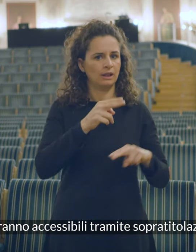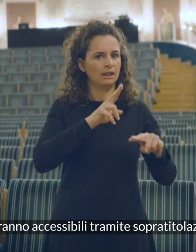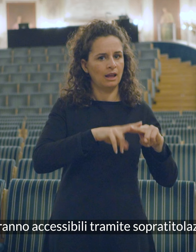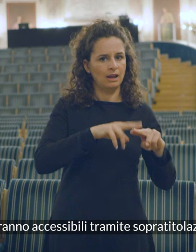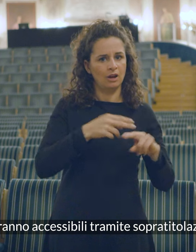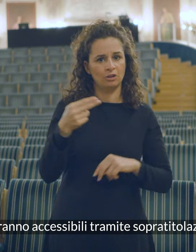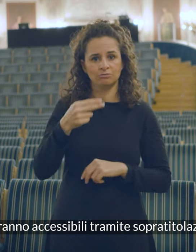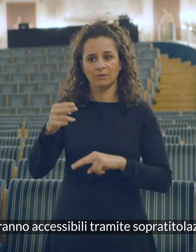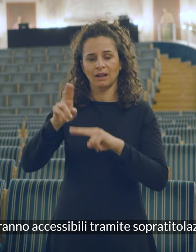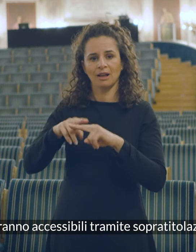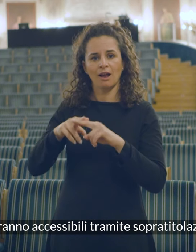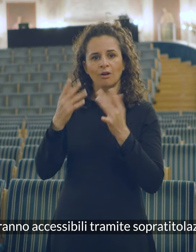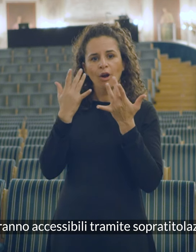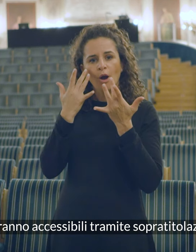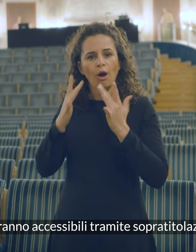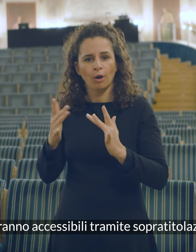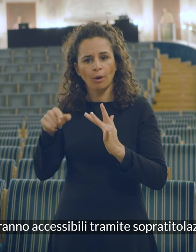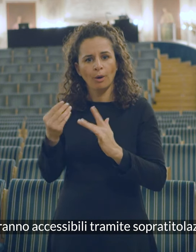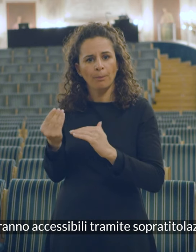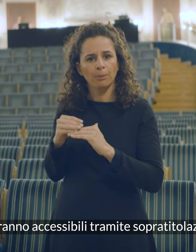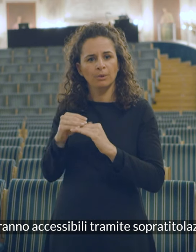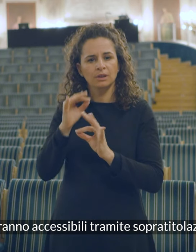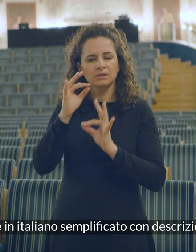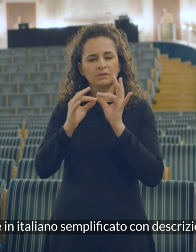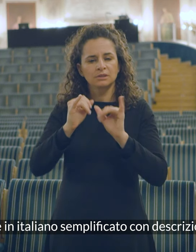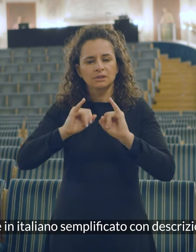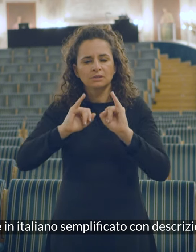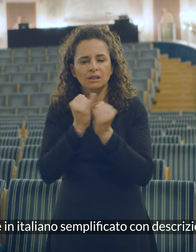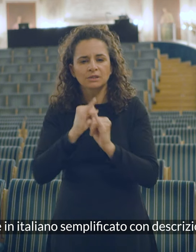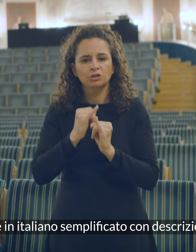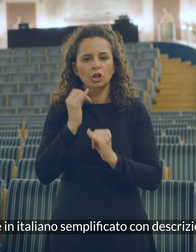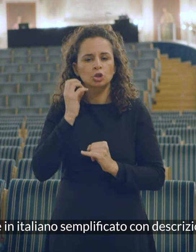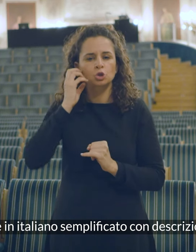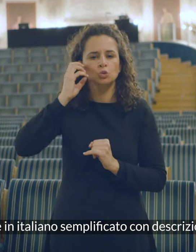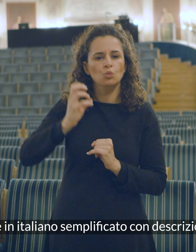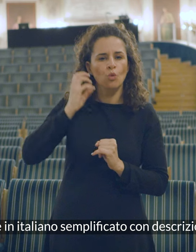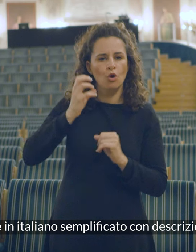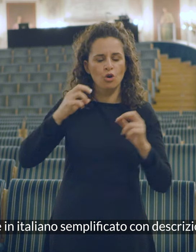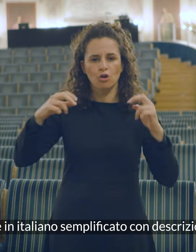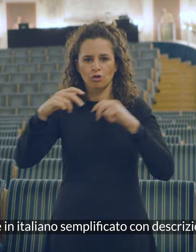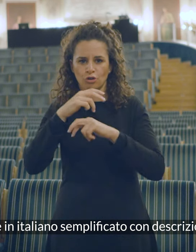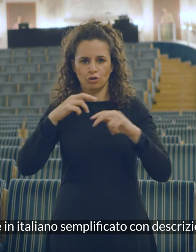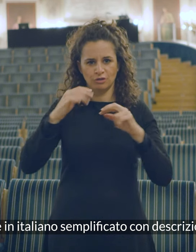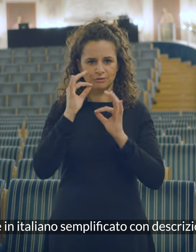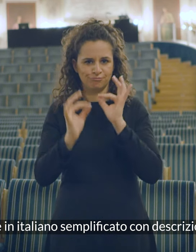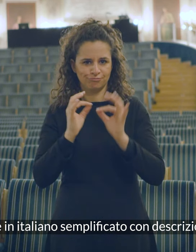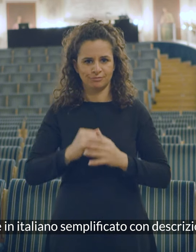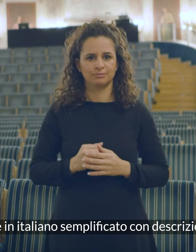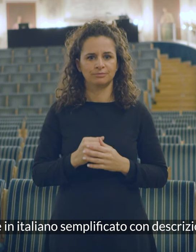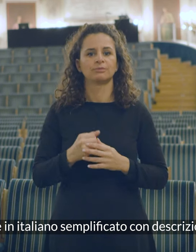accessibili tramite sovratitolazione in italiano e in italiano semplificato con descrizione